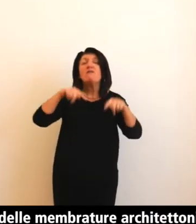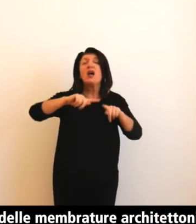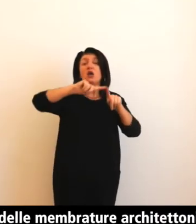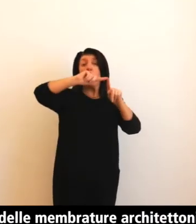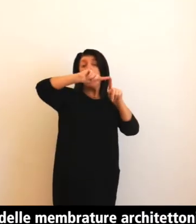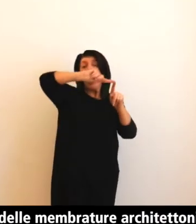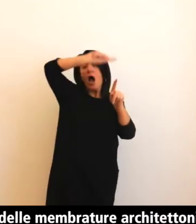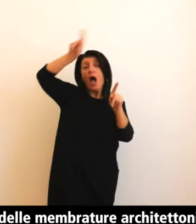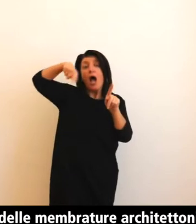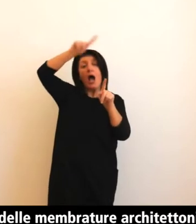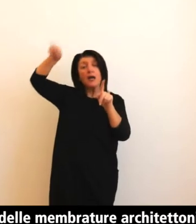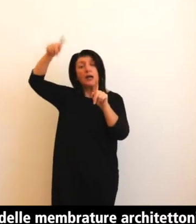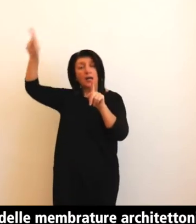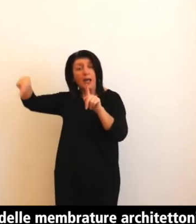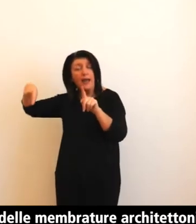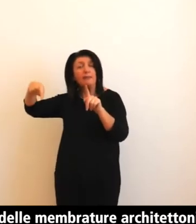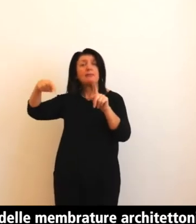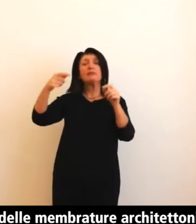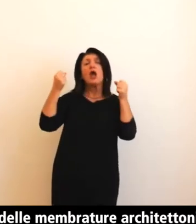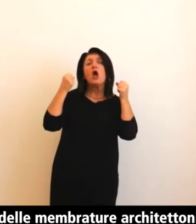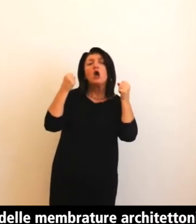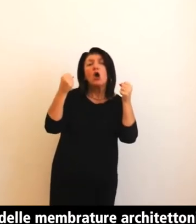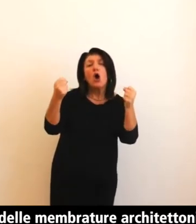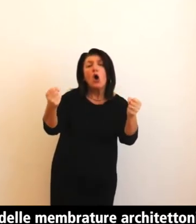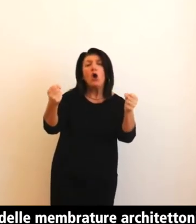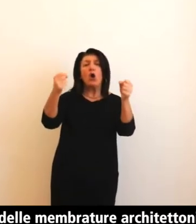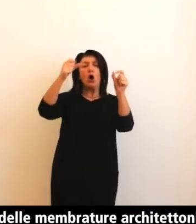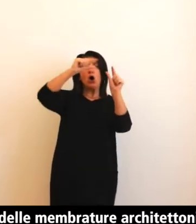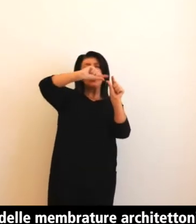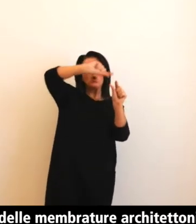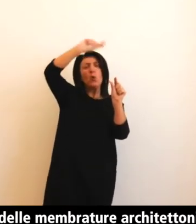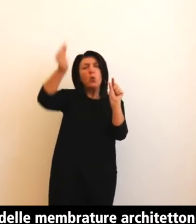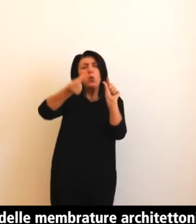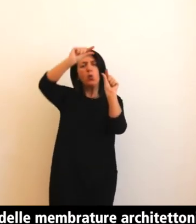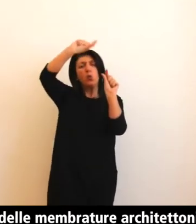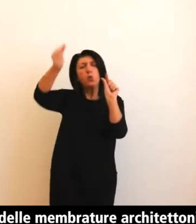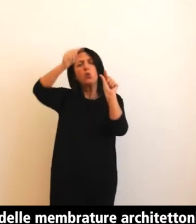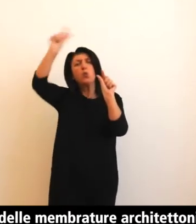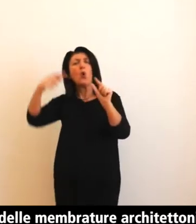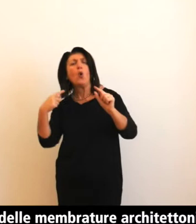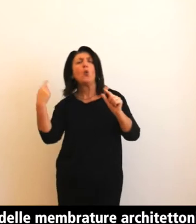sottili semicolonne e ghiere sottolinea la coerenza di tutto l'edificio.